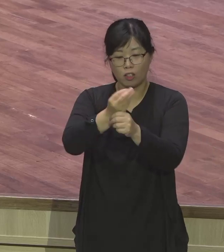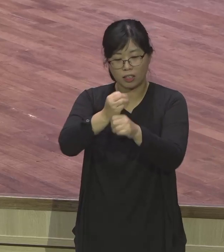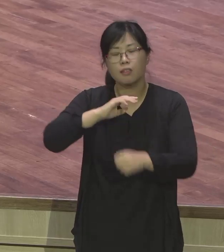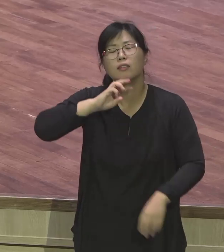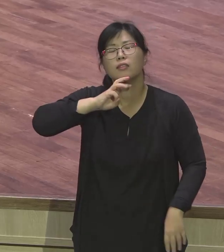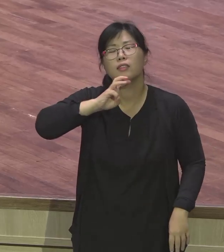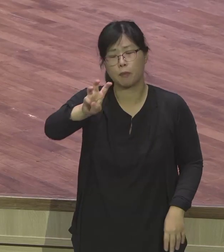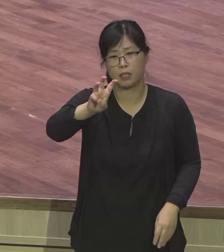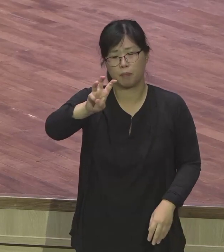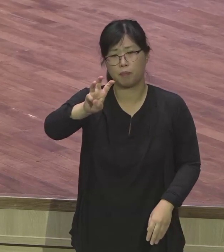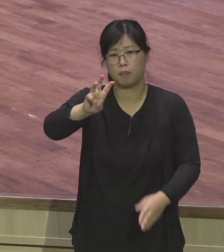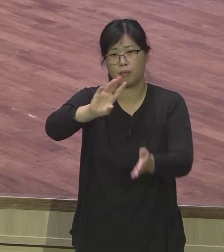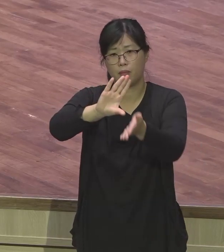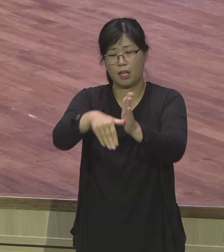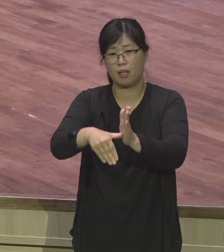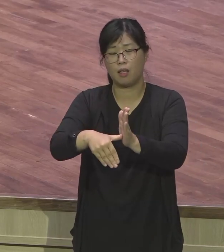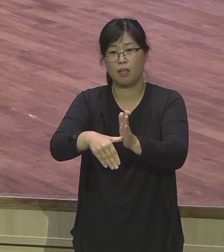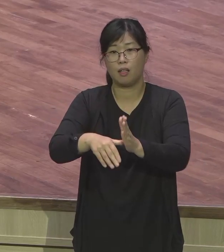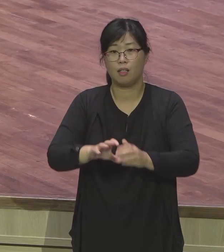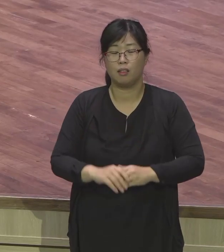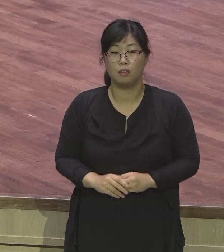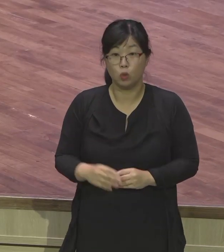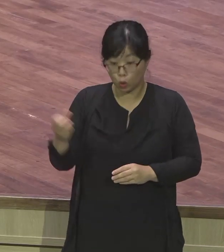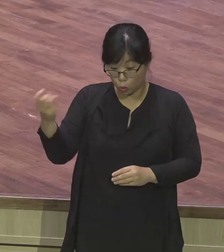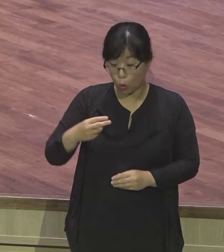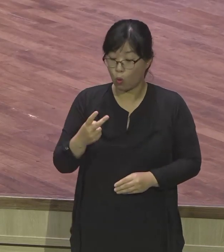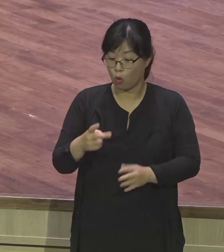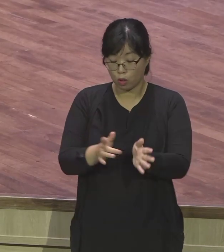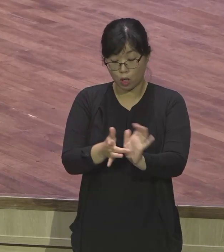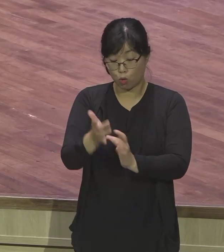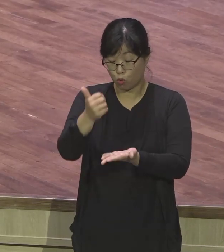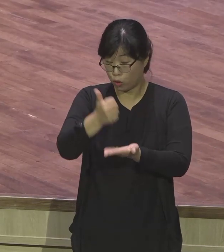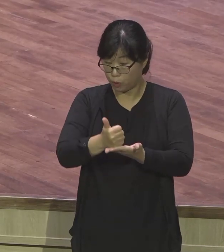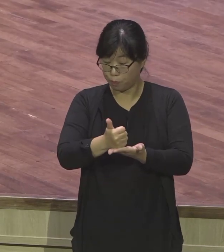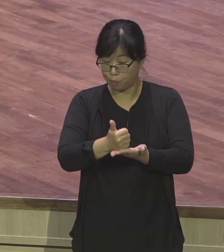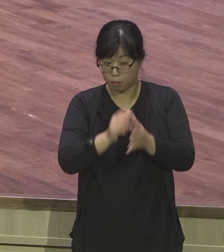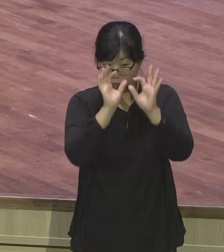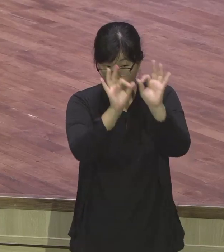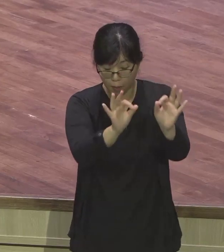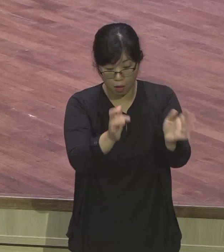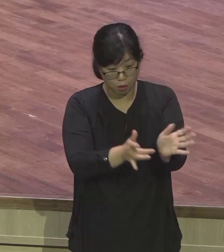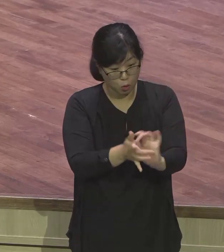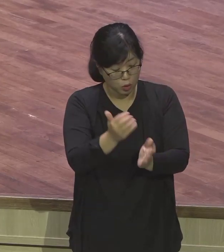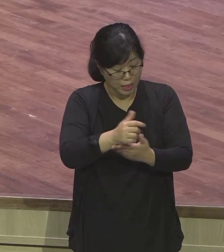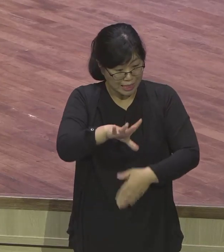예수님도 공생의 사역을 하는데 30세 하셨어요.